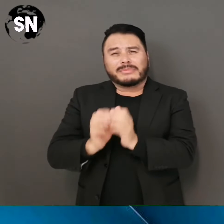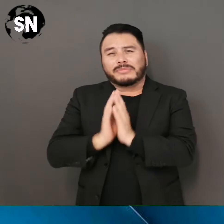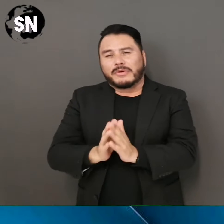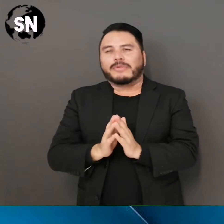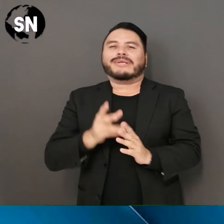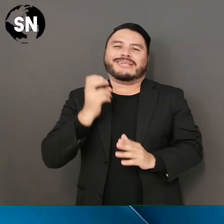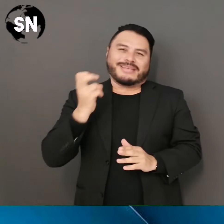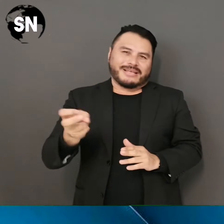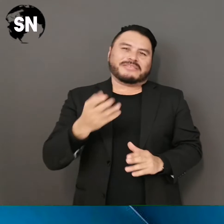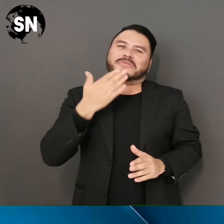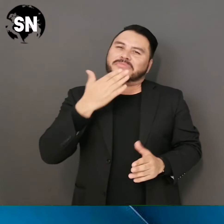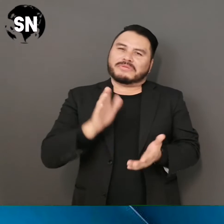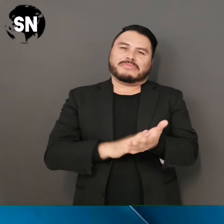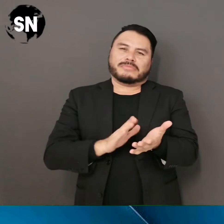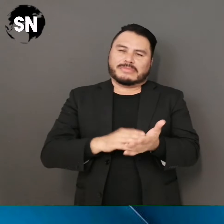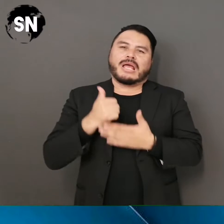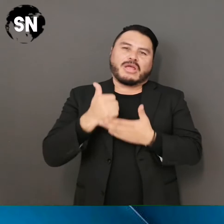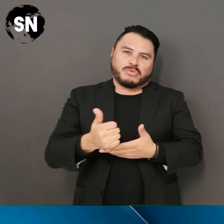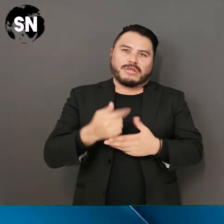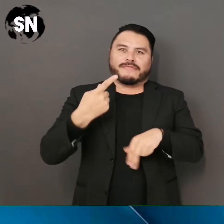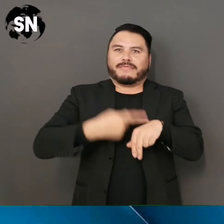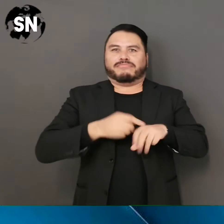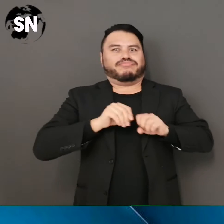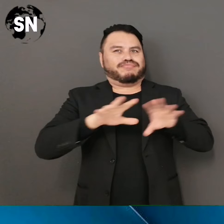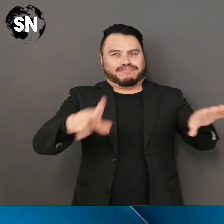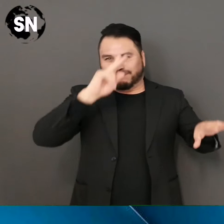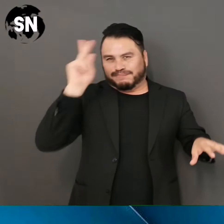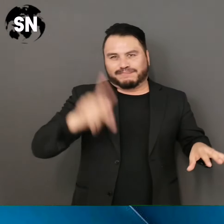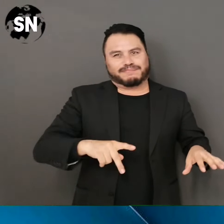llevado a la reducción de la velocidad de transmisión y de los contagios.